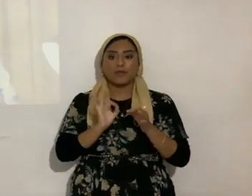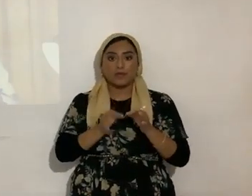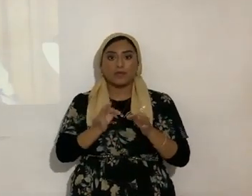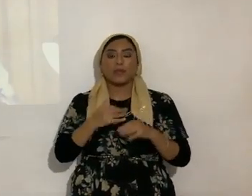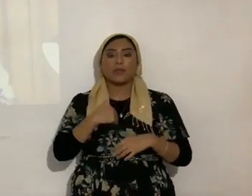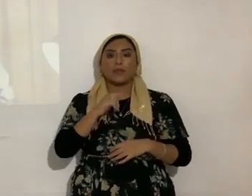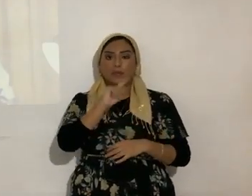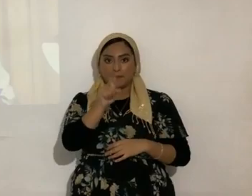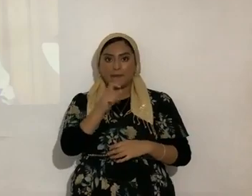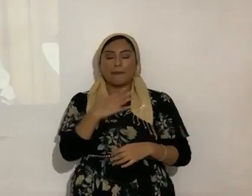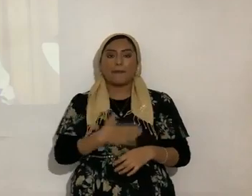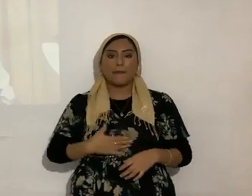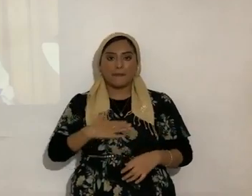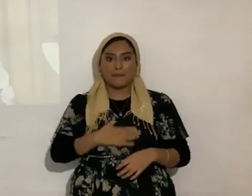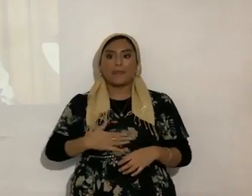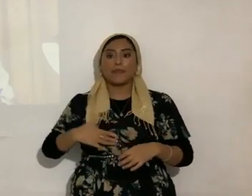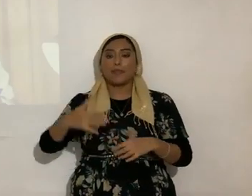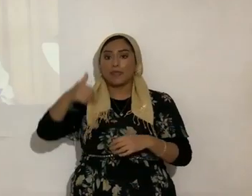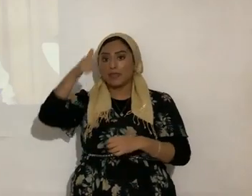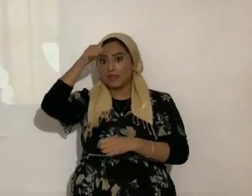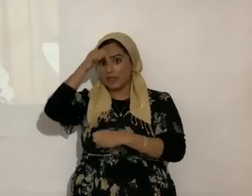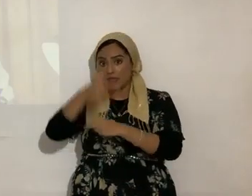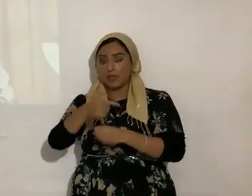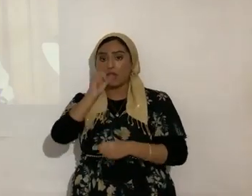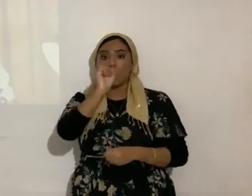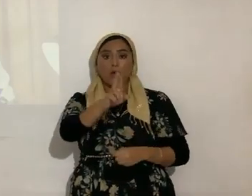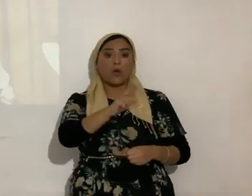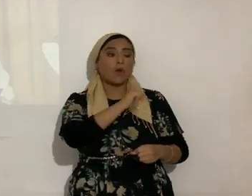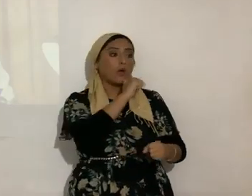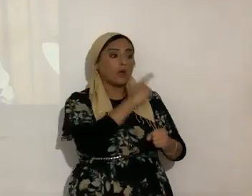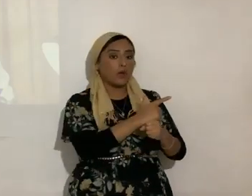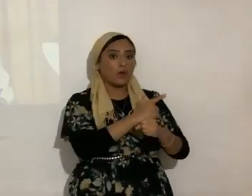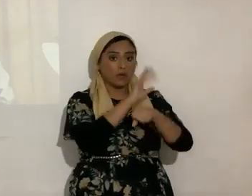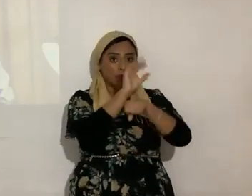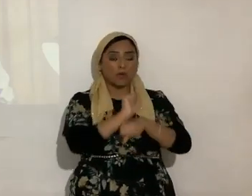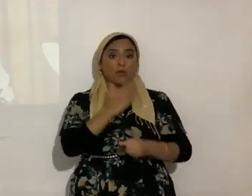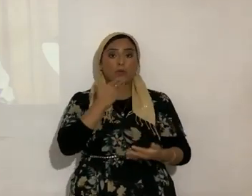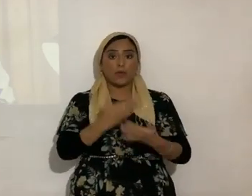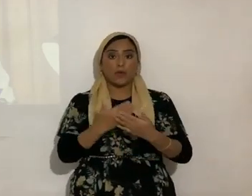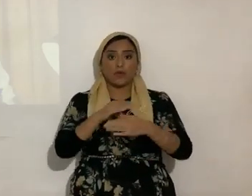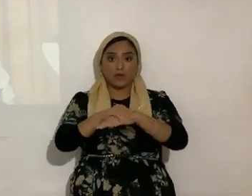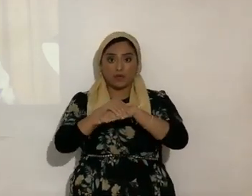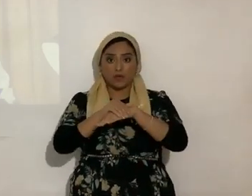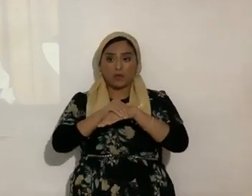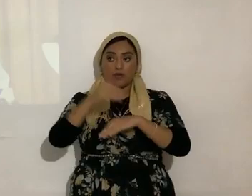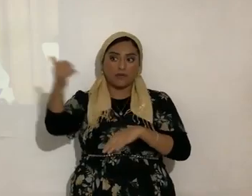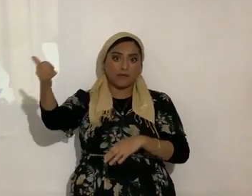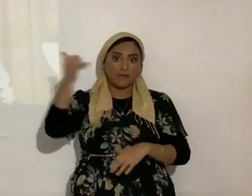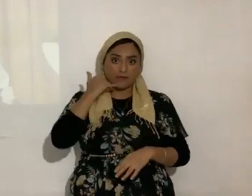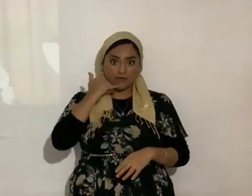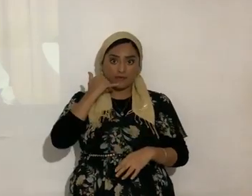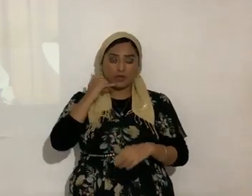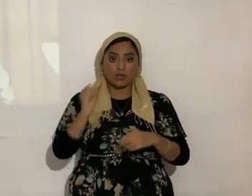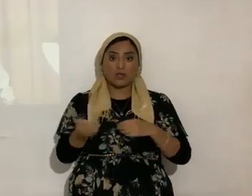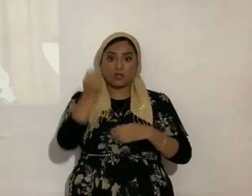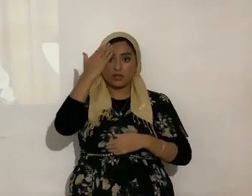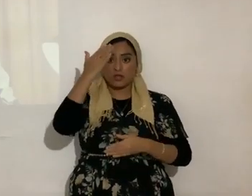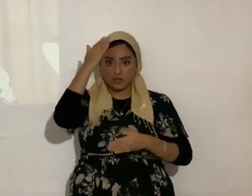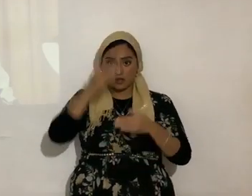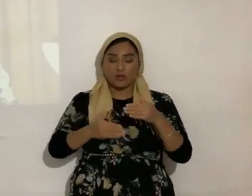pido, a ver, les voy a pedir que un hermano o hermana que domine bien el inglés se comunique después del Shabbat con el amado Roy